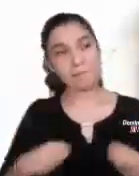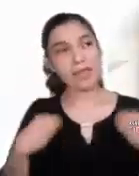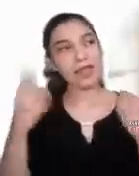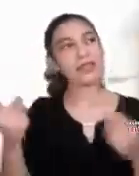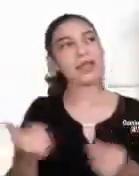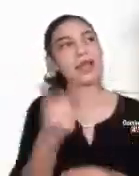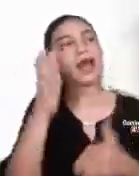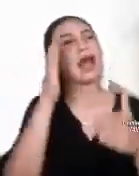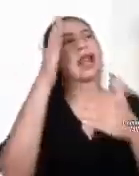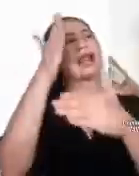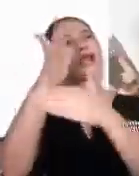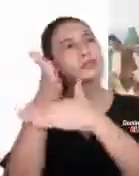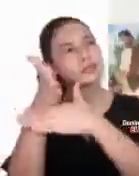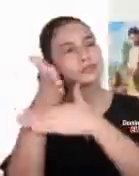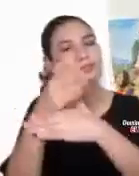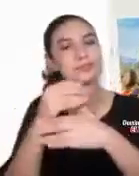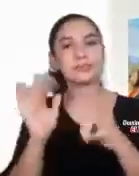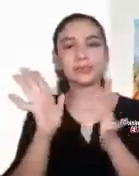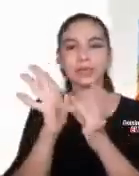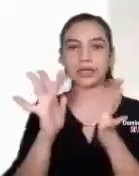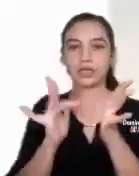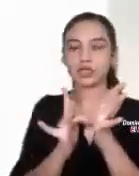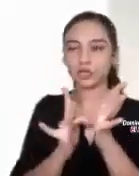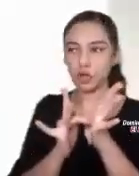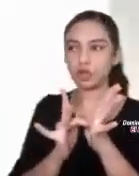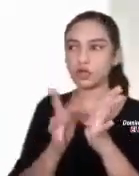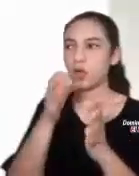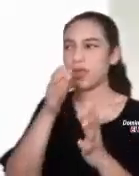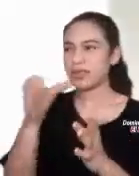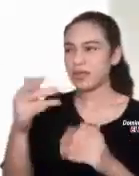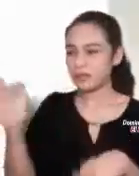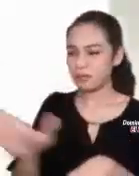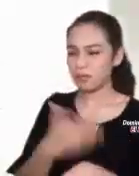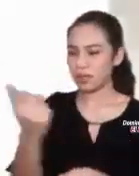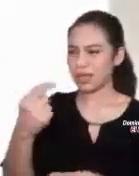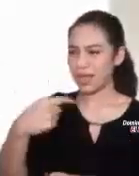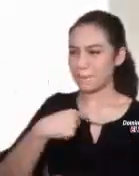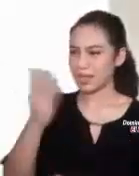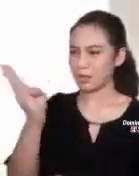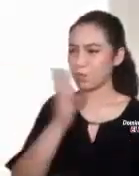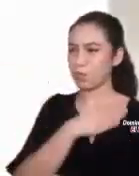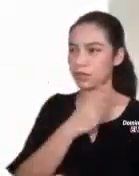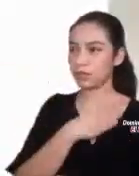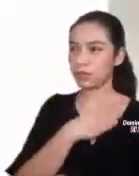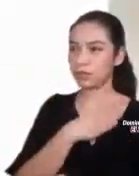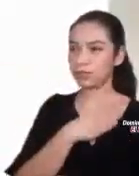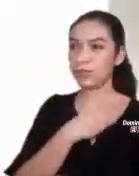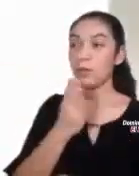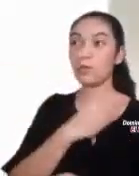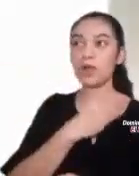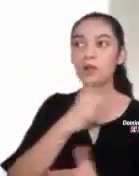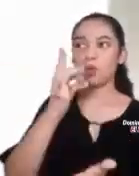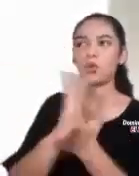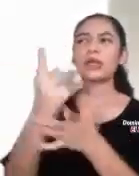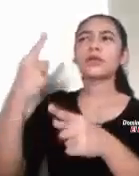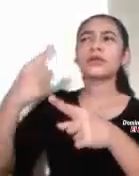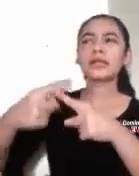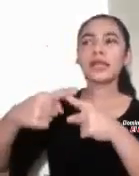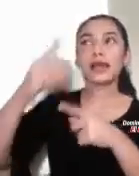eterna? Jesús le contestó, ¿por qué me llamas bueno? Nadie es bueno sino solo Dios.